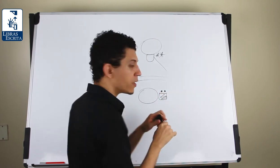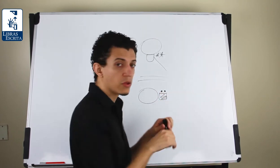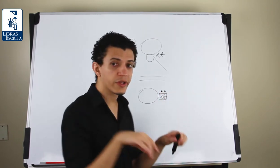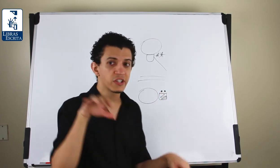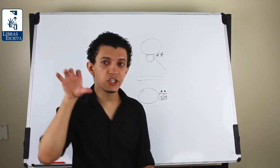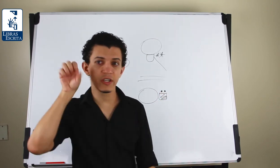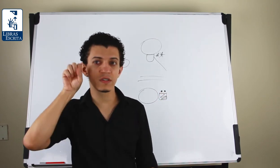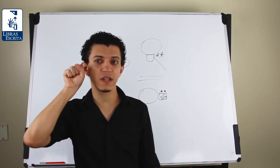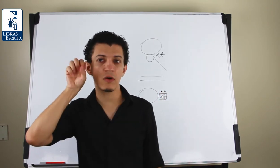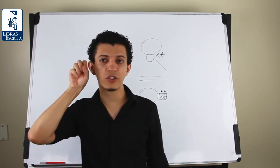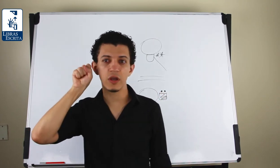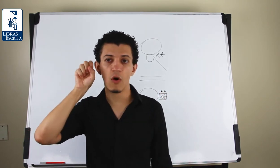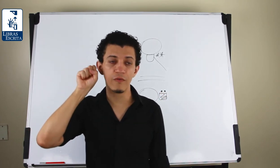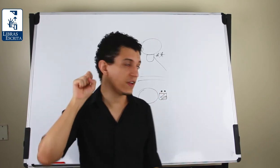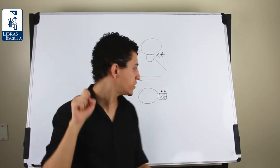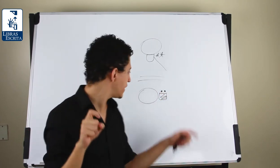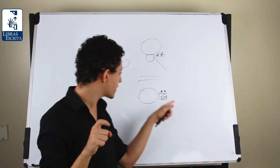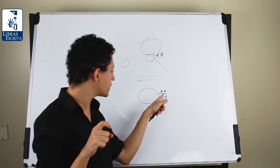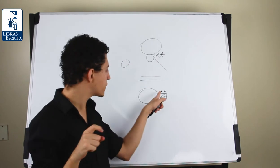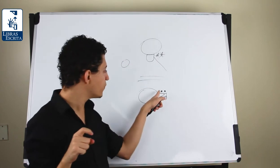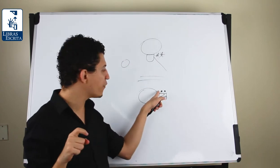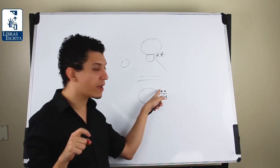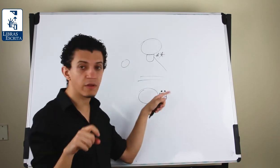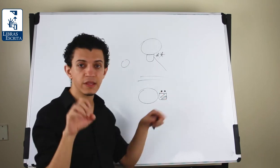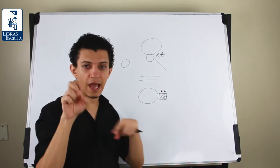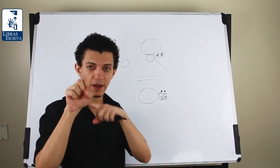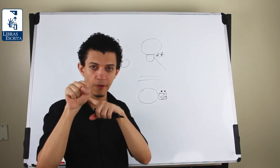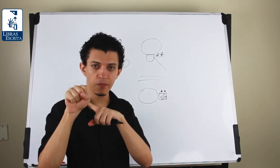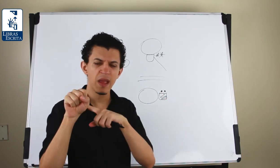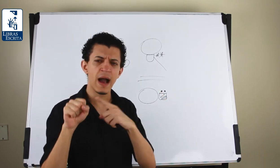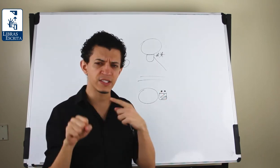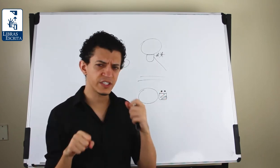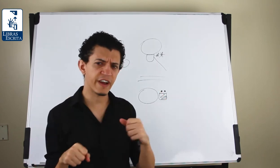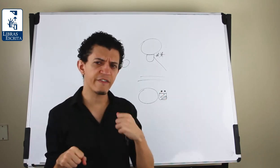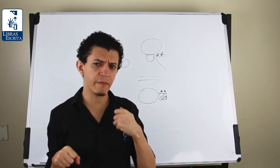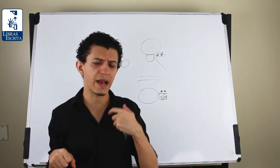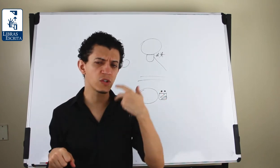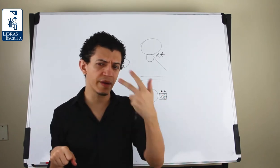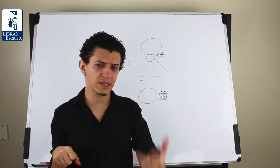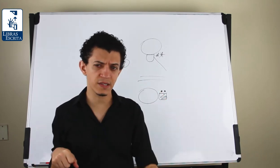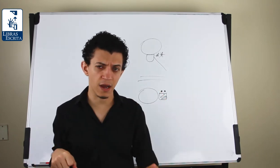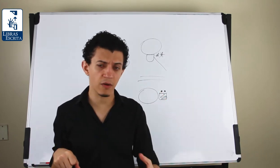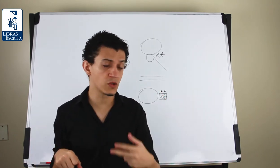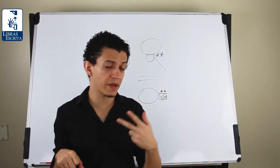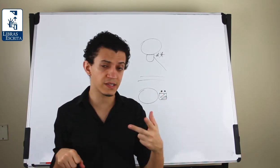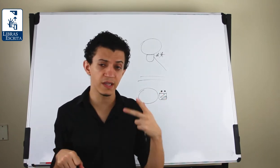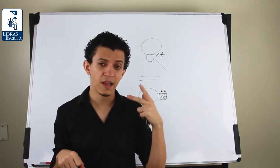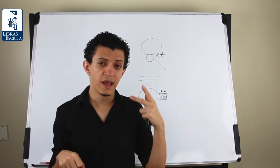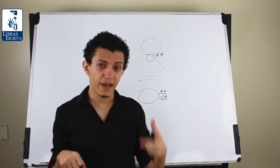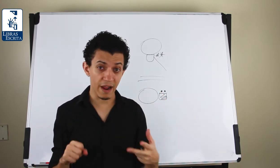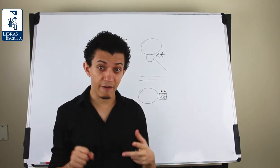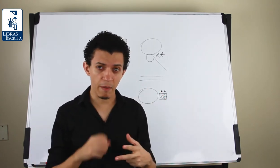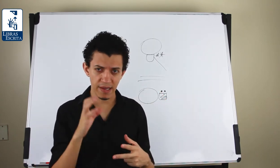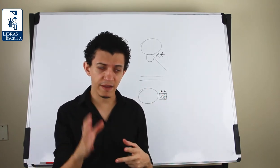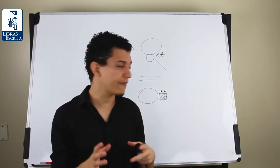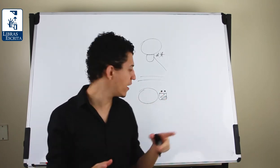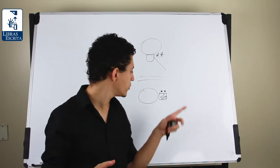Então, aqui a gente tem o sinal de ouvinte. Nesse caso aqui, o movimento interno. A gente vai ver mais sobre esse sinal, sobre esse grafema mais à frente.